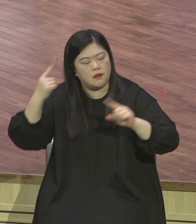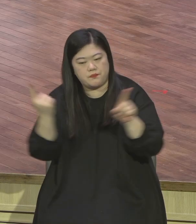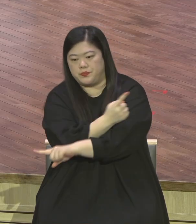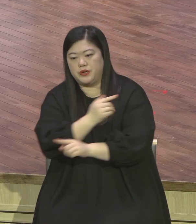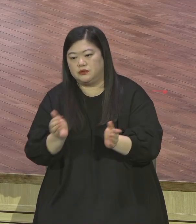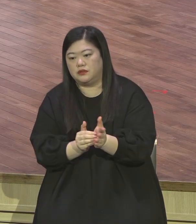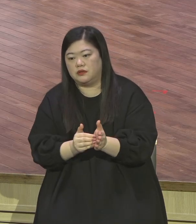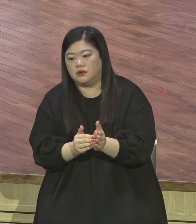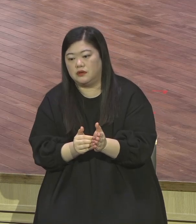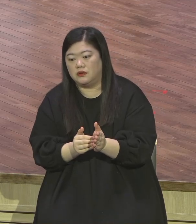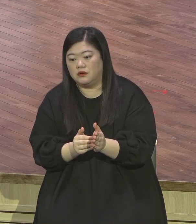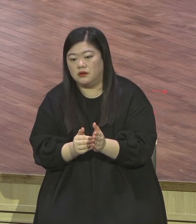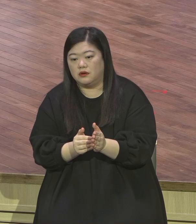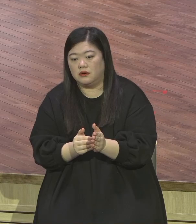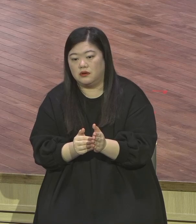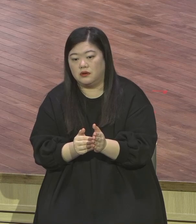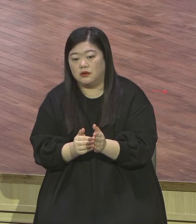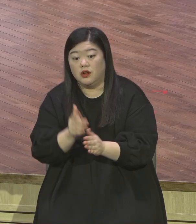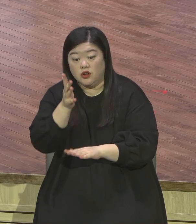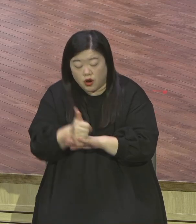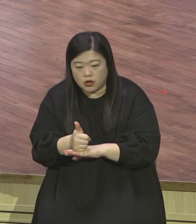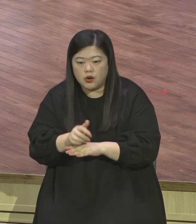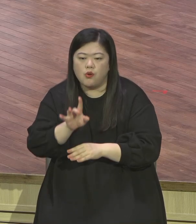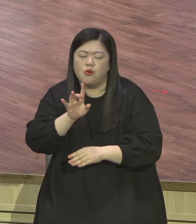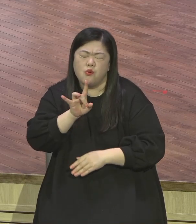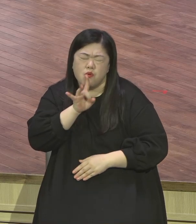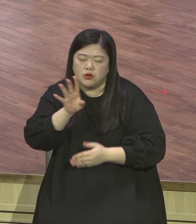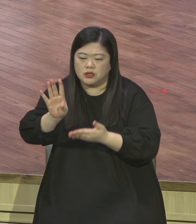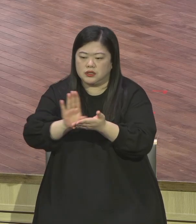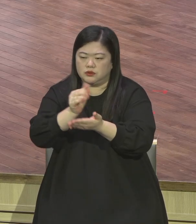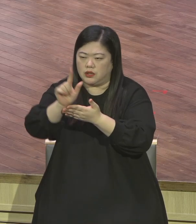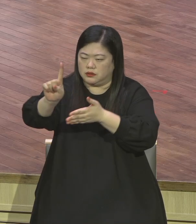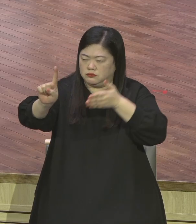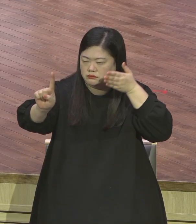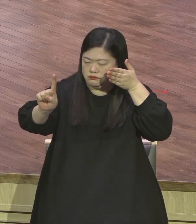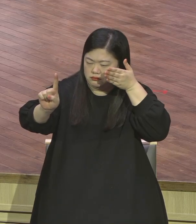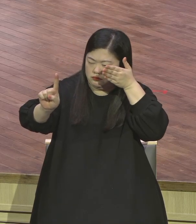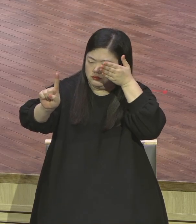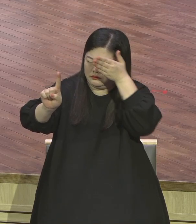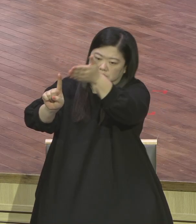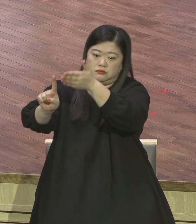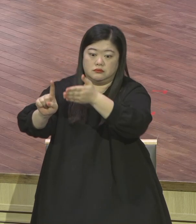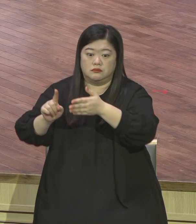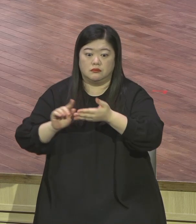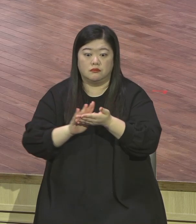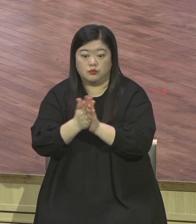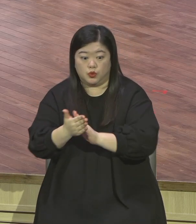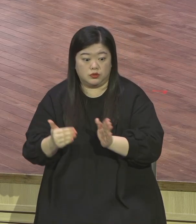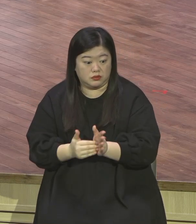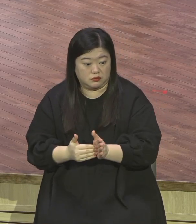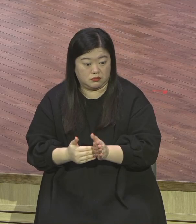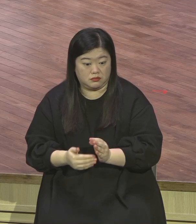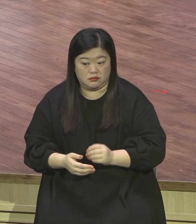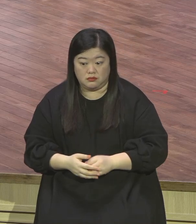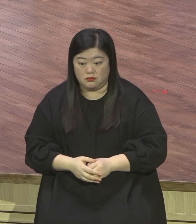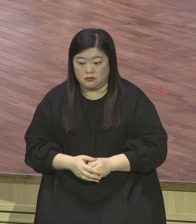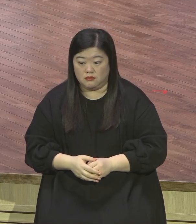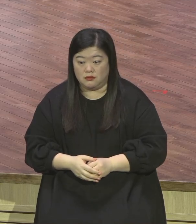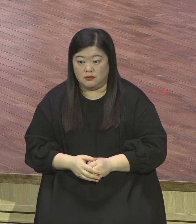다 깨고 나면 오직 그리스도가 됩니다 오직 그리스도 오직 그리스도 예수 그리스도로 각인